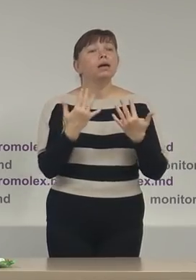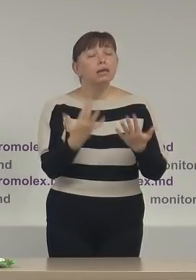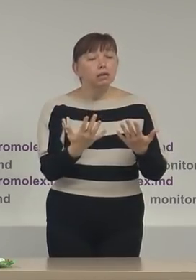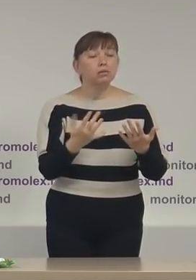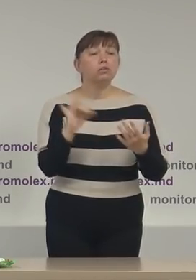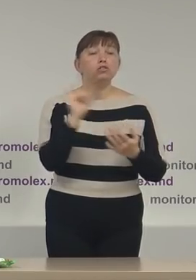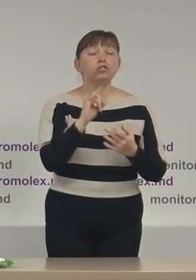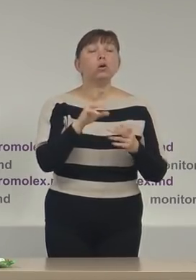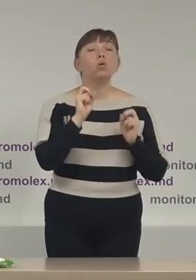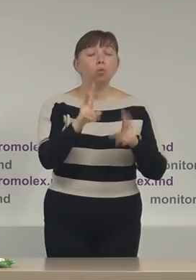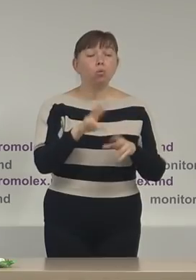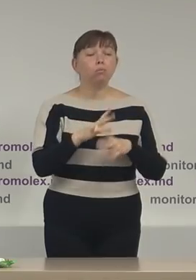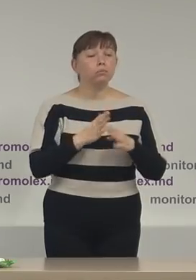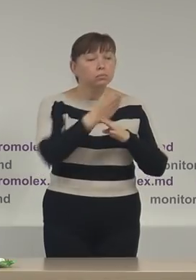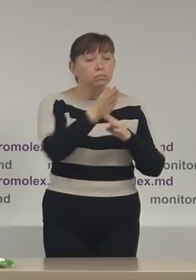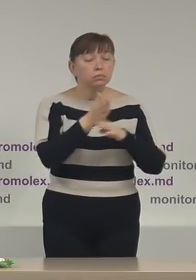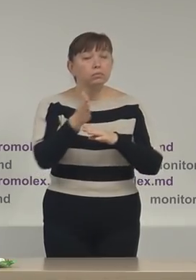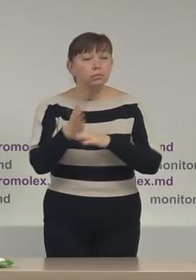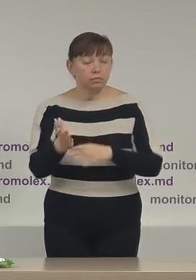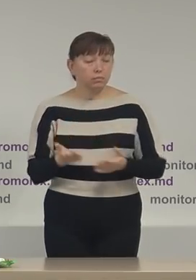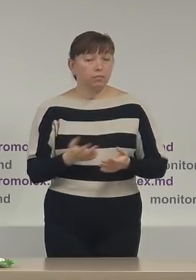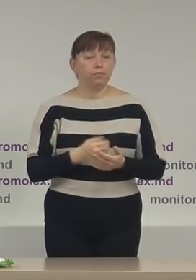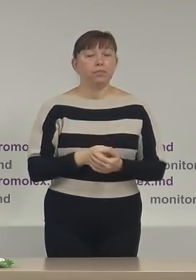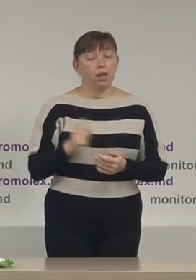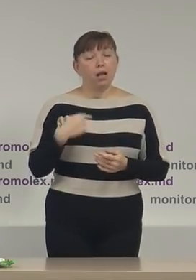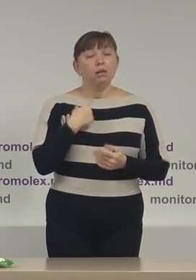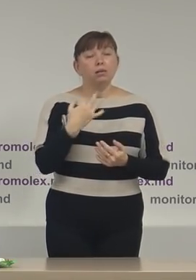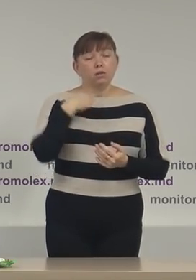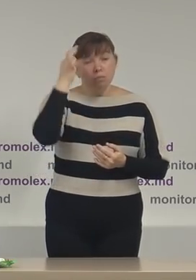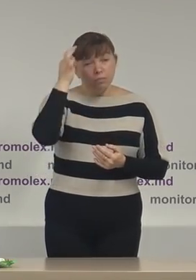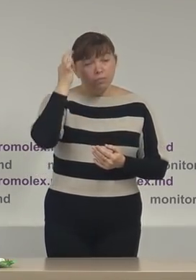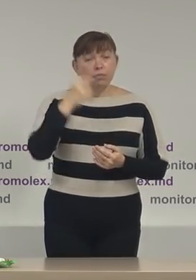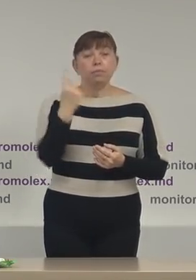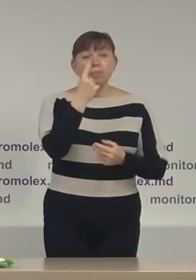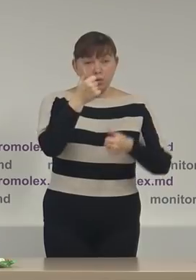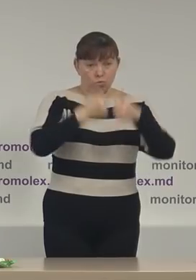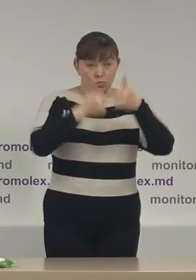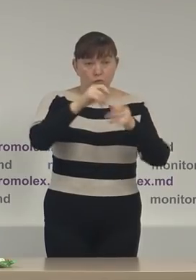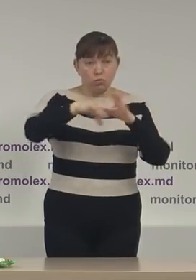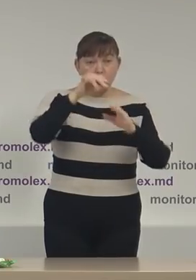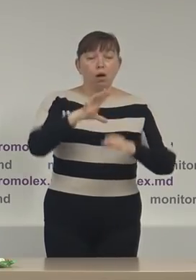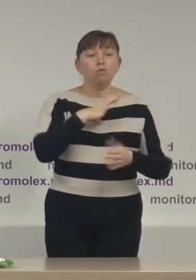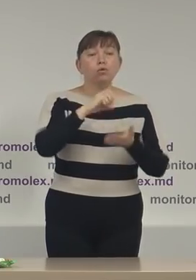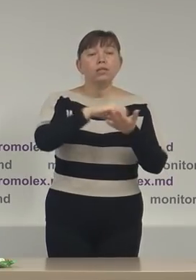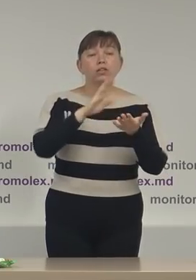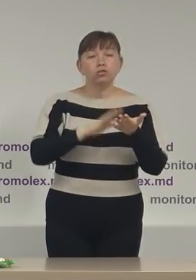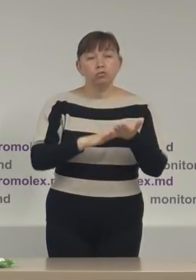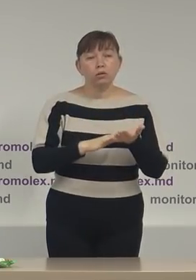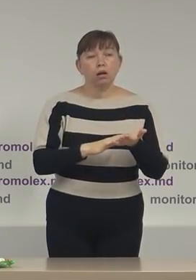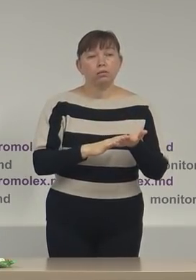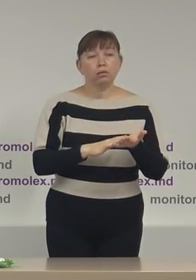această condiție de amintesc Deci din câte mi-amintesc eu pentru turul întâi de scurtin au fost înregistrate